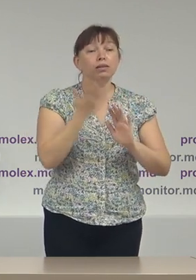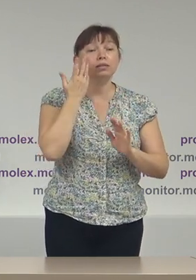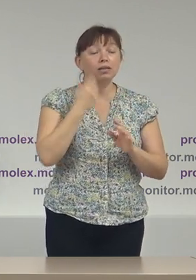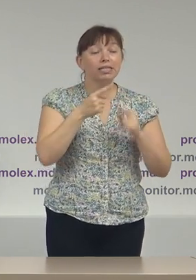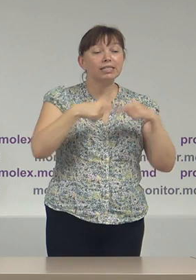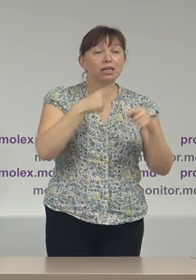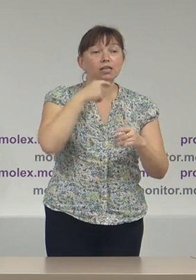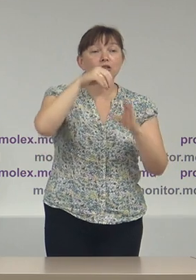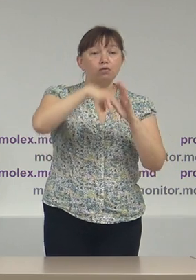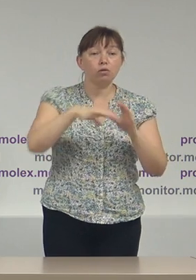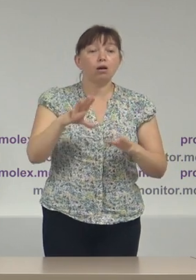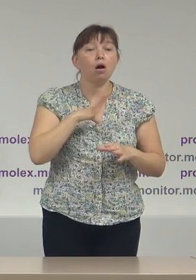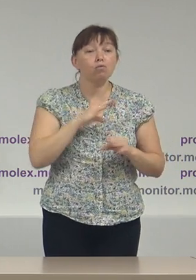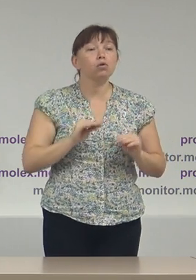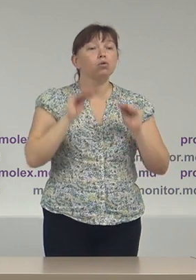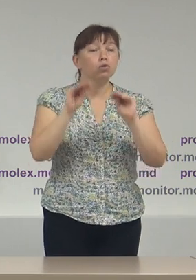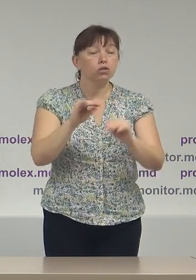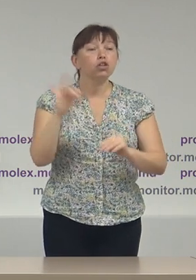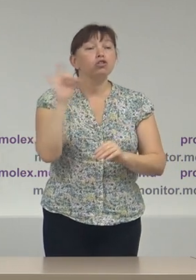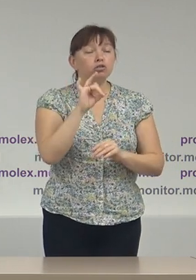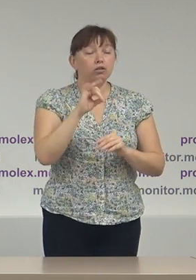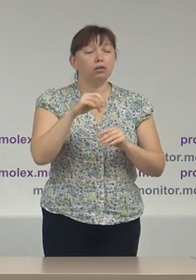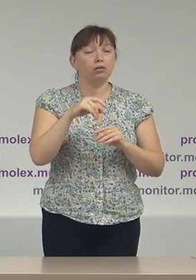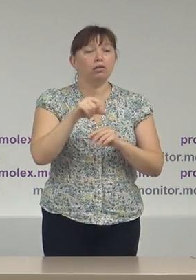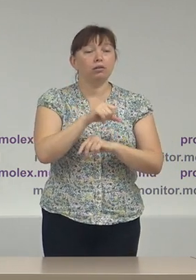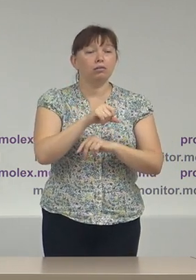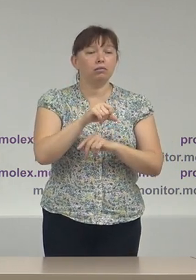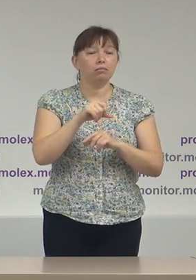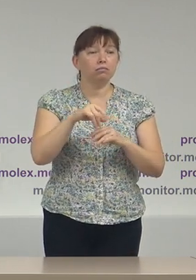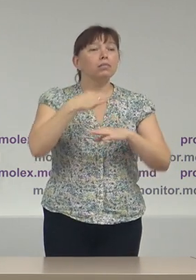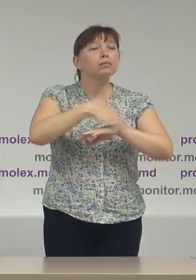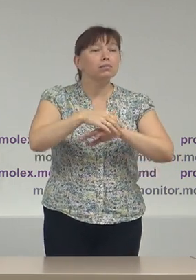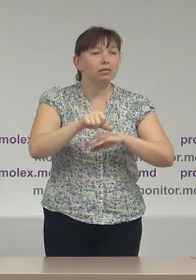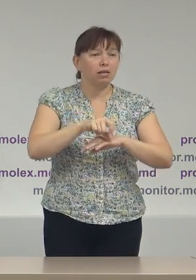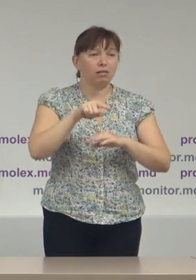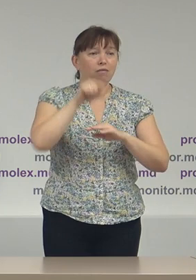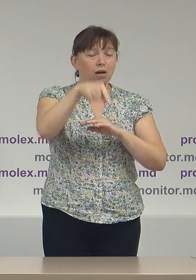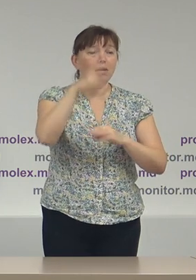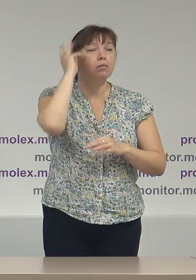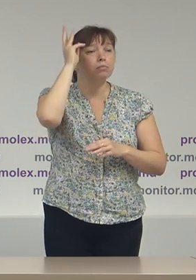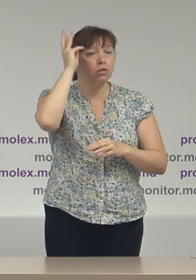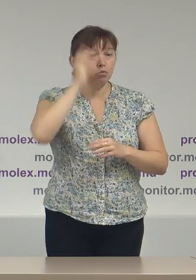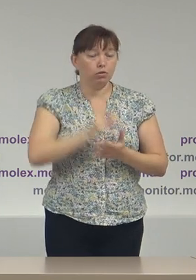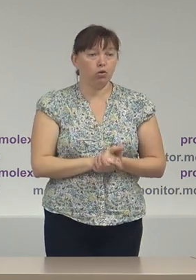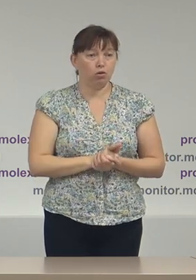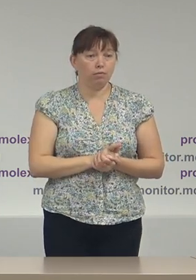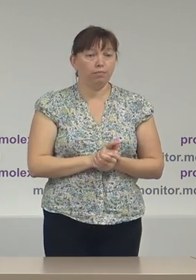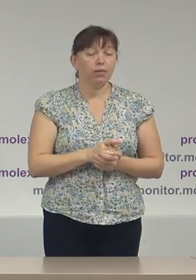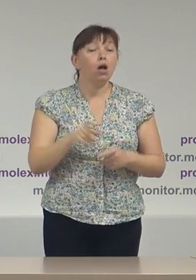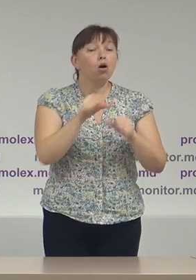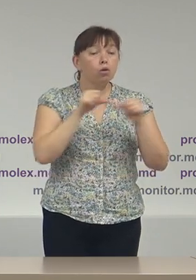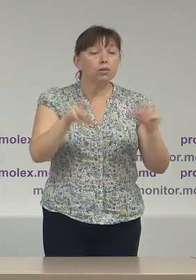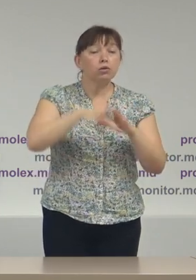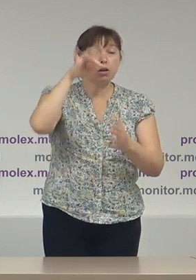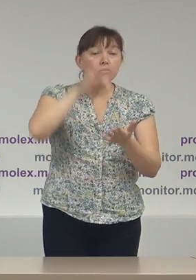secțiile de votare erau constituite și în afara misiunilor diplomatice. Deci, Comisia Electorală